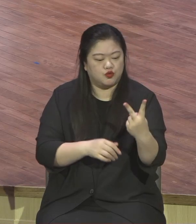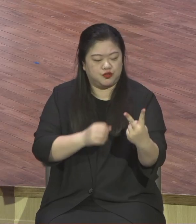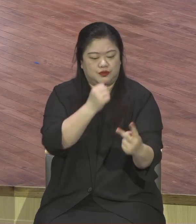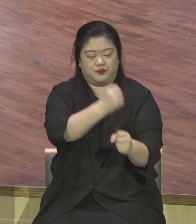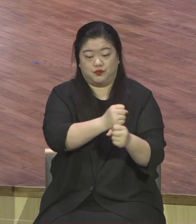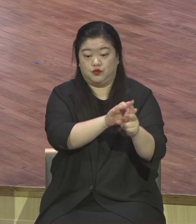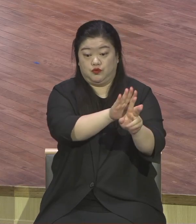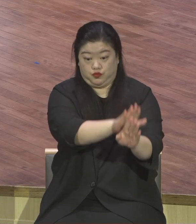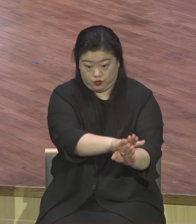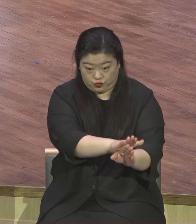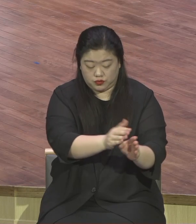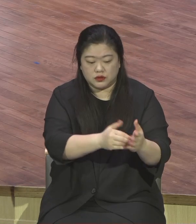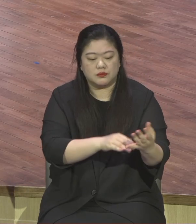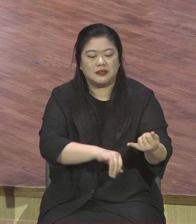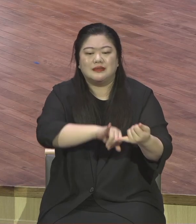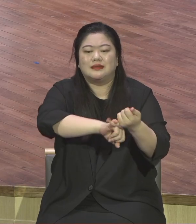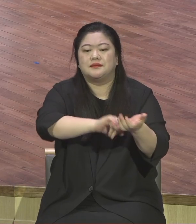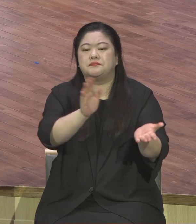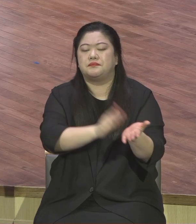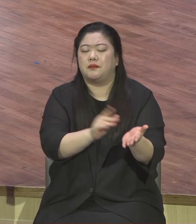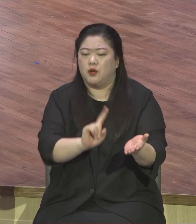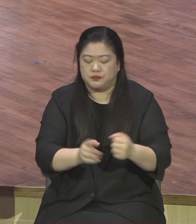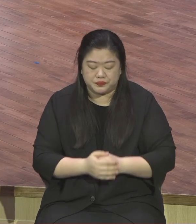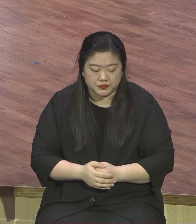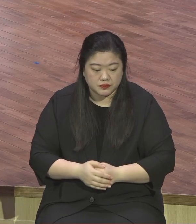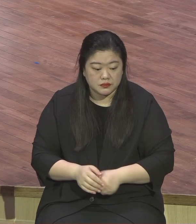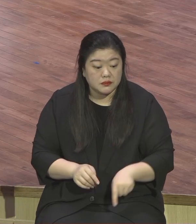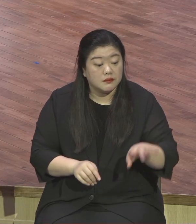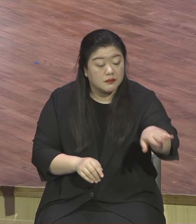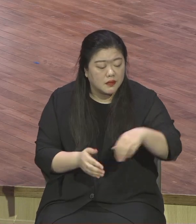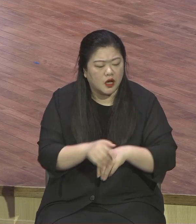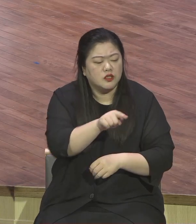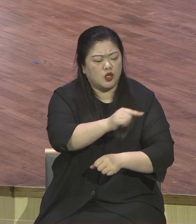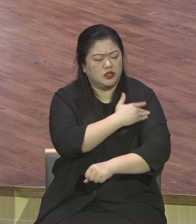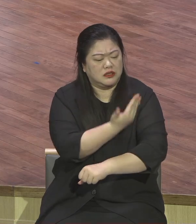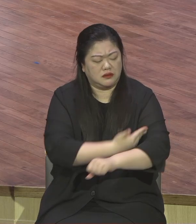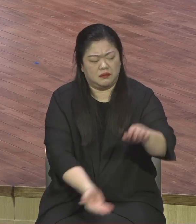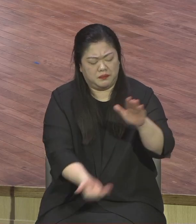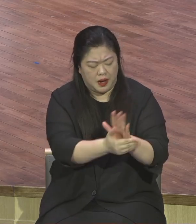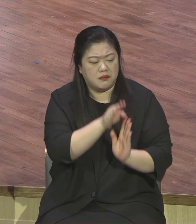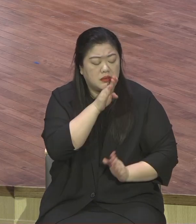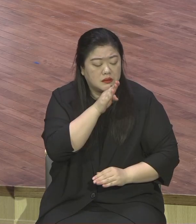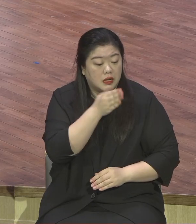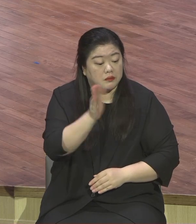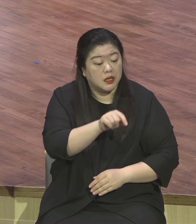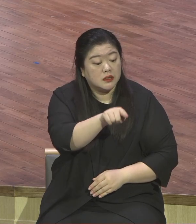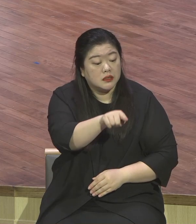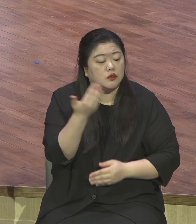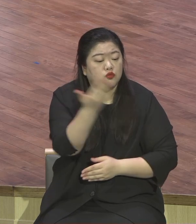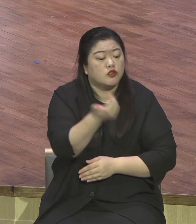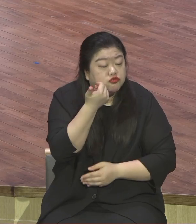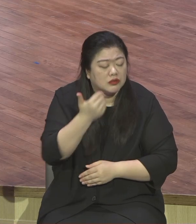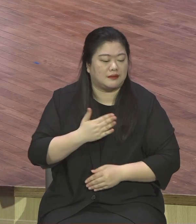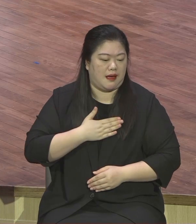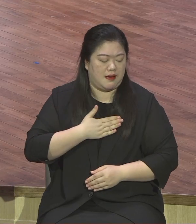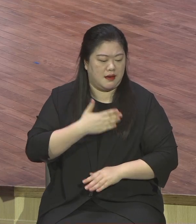보니까 착각할까 싶어서 너와 나의 한계를 정하자 선악을 알게 하는 나무를 만들었어 이